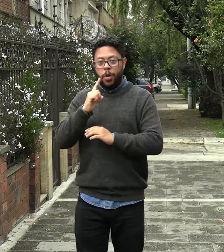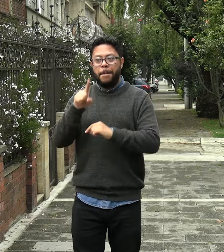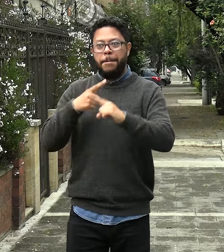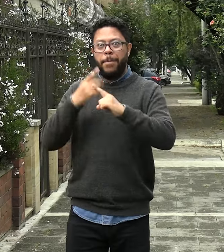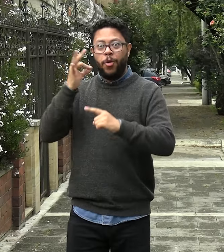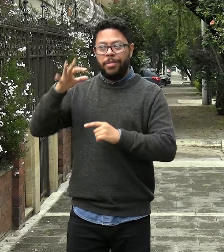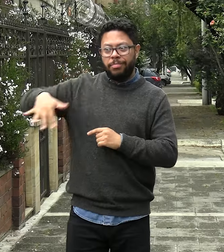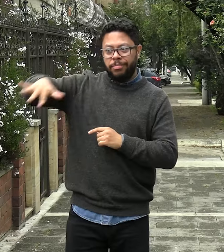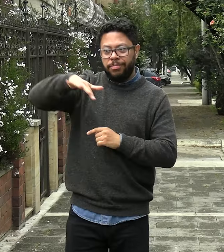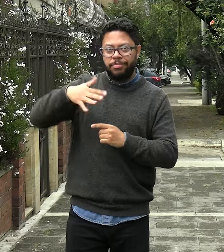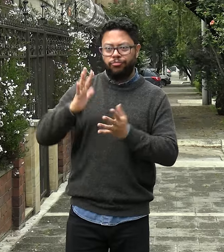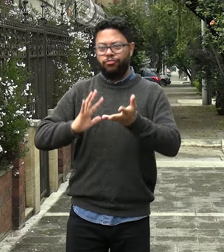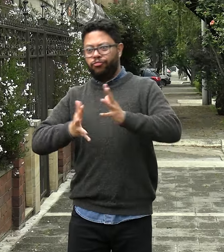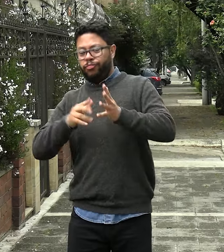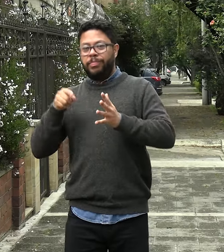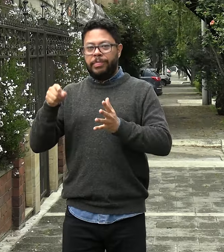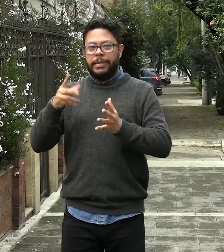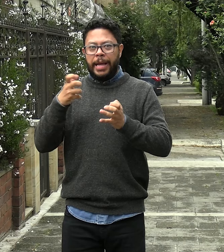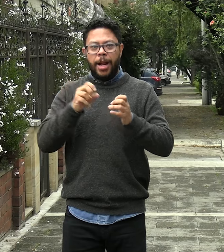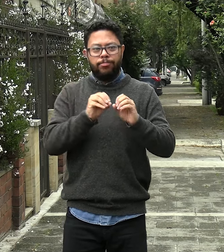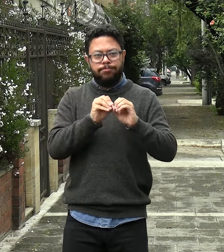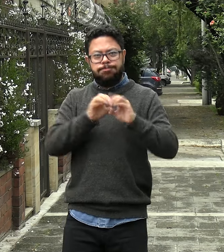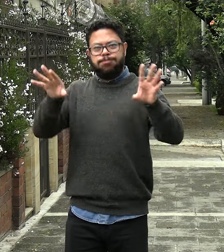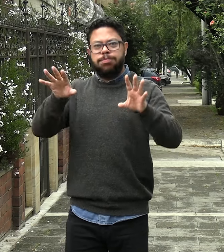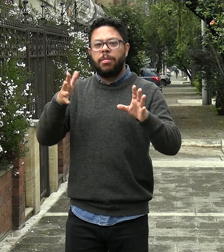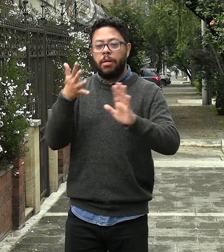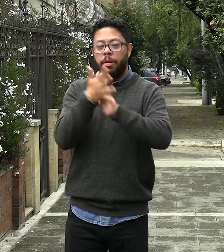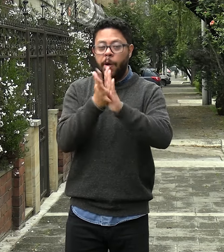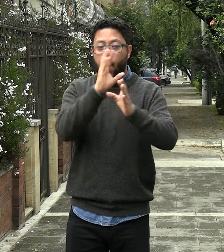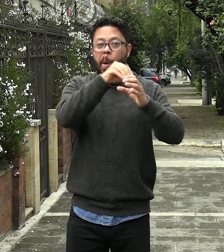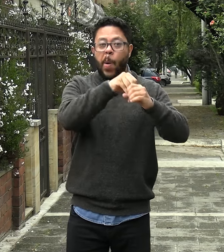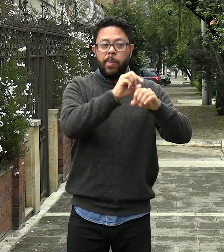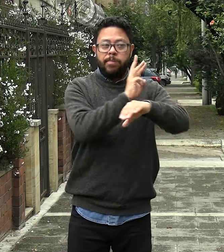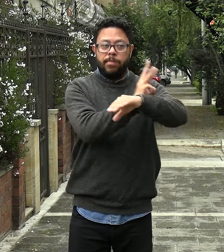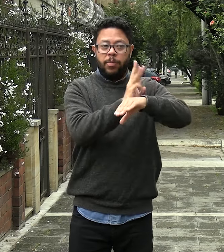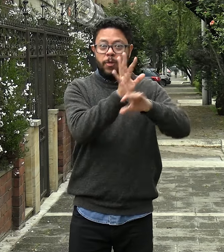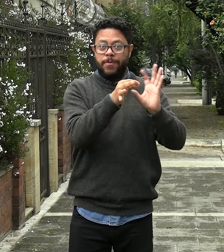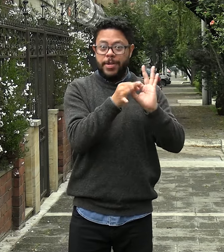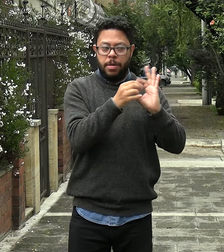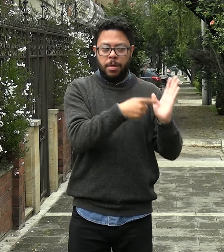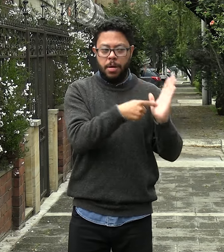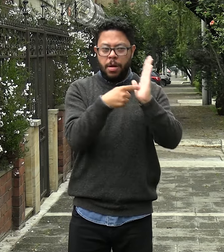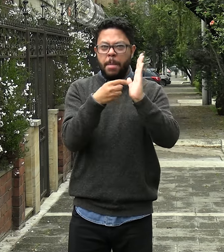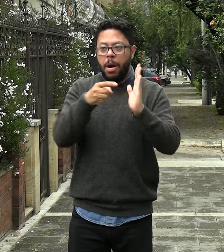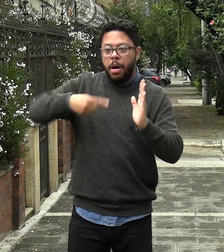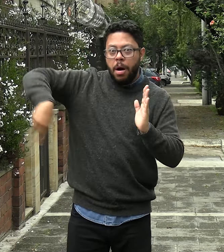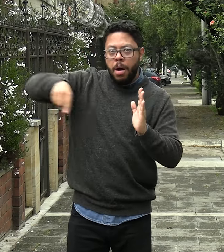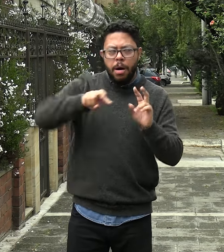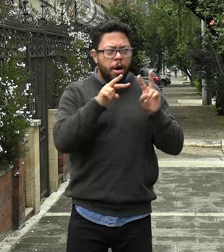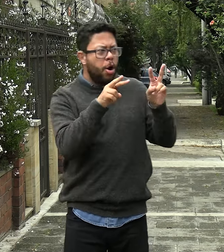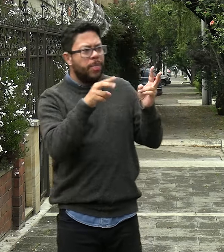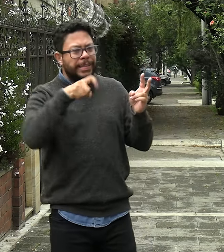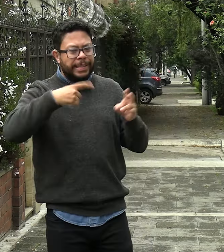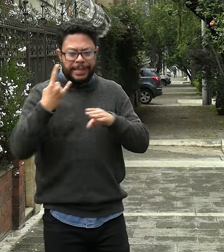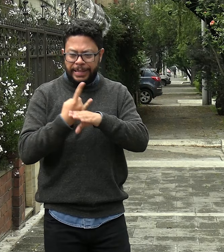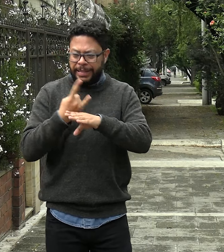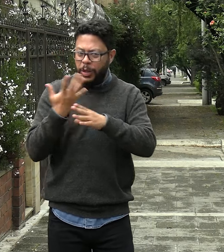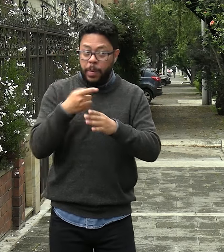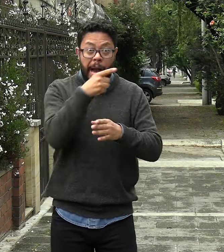se planeó que la comunidad sorda y las personas oyentes interesadas en enseñar tengan acceso a la plataforma digital que brinda